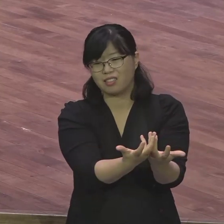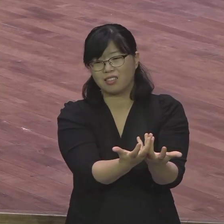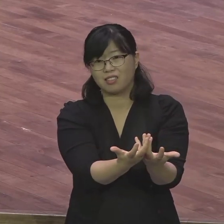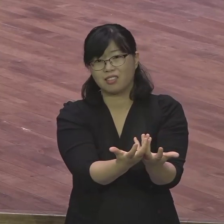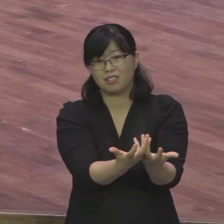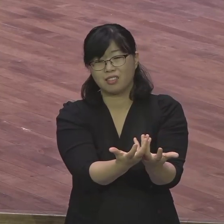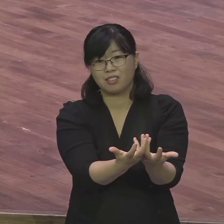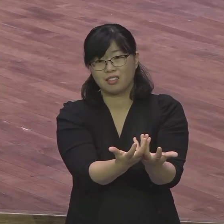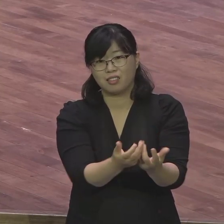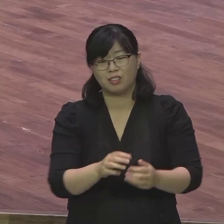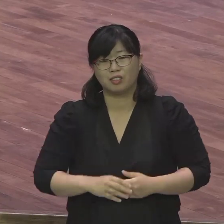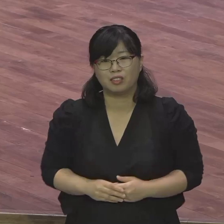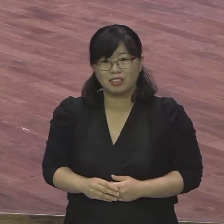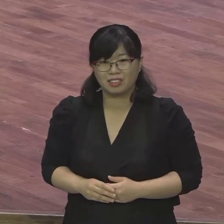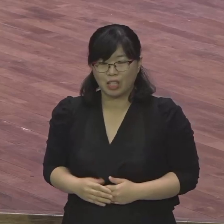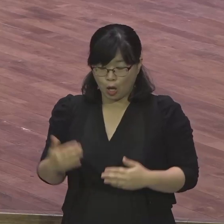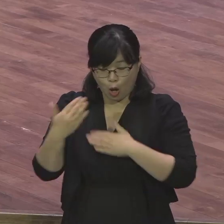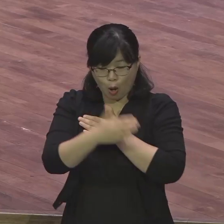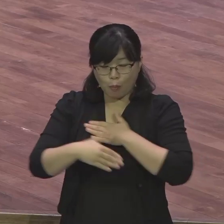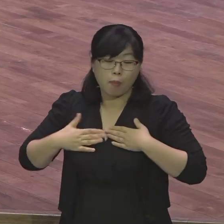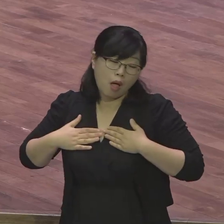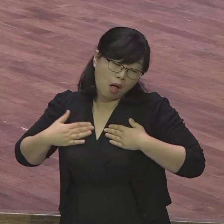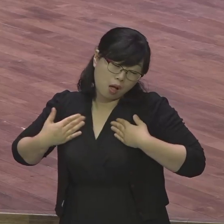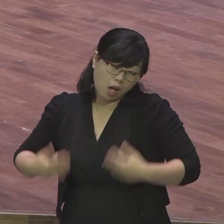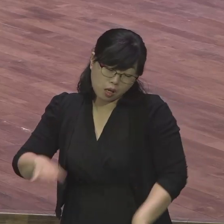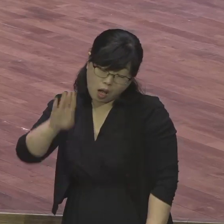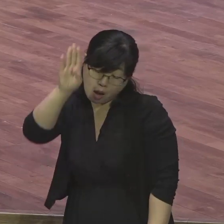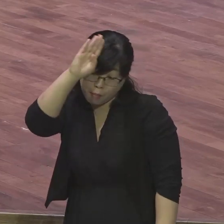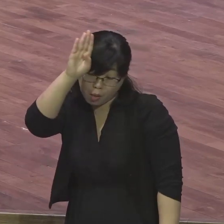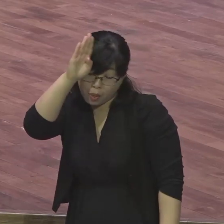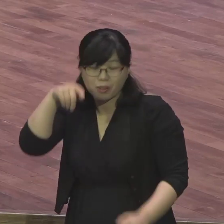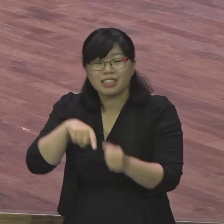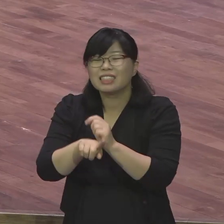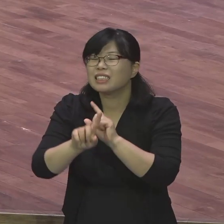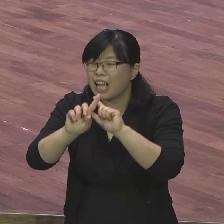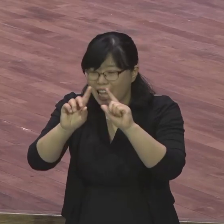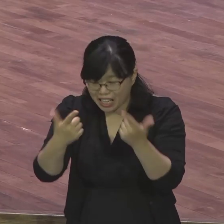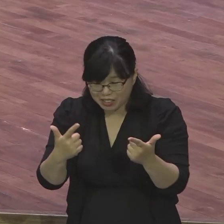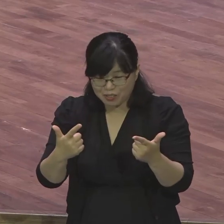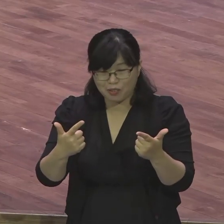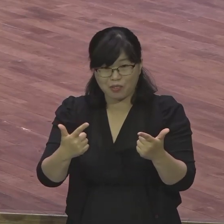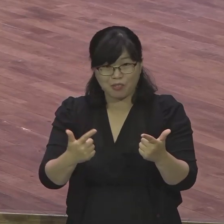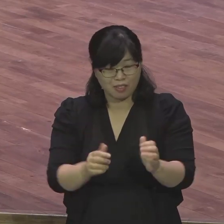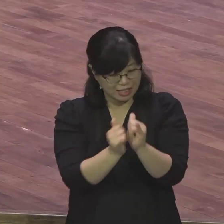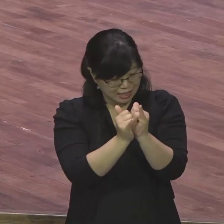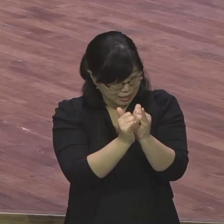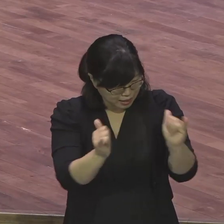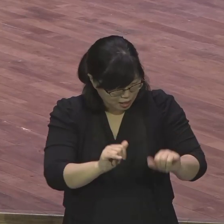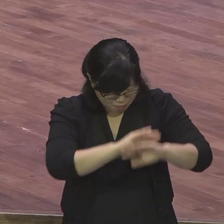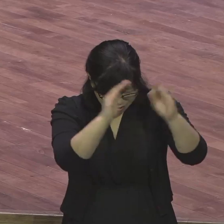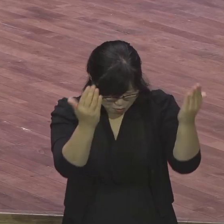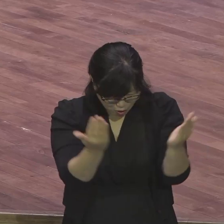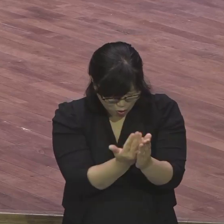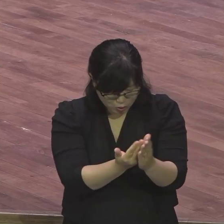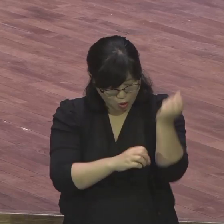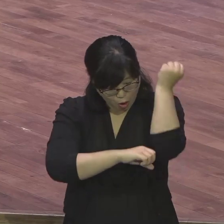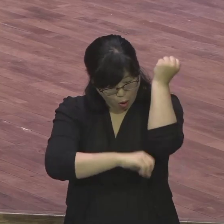육체 연약이 아니에요 이렇게 사람은 다 저의 성령을 가지고 있어요 상세기